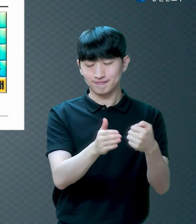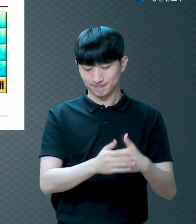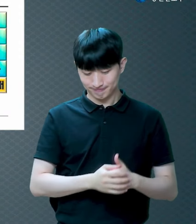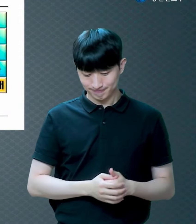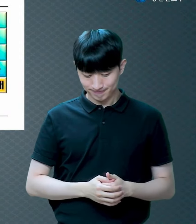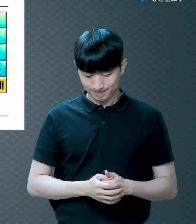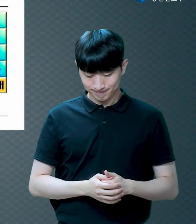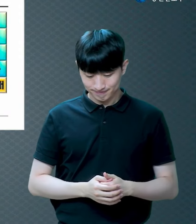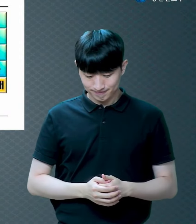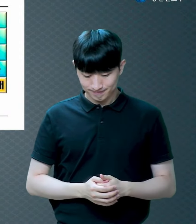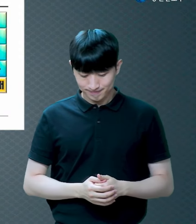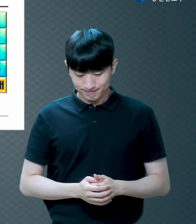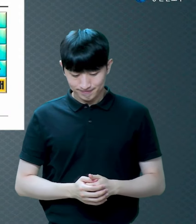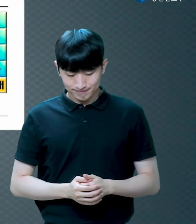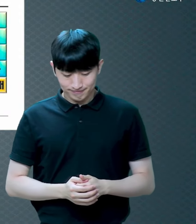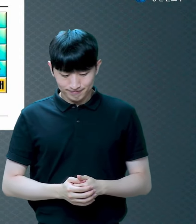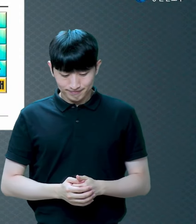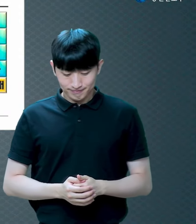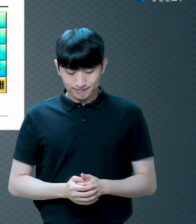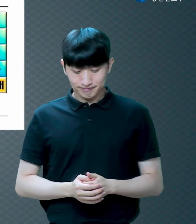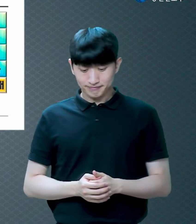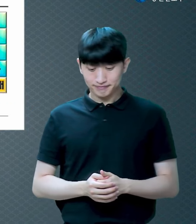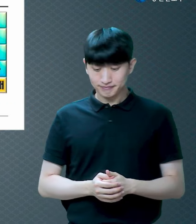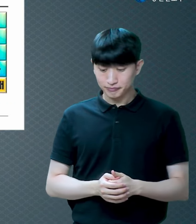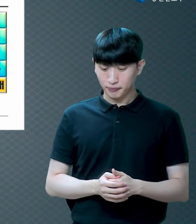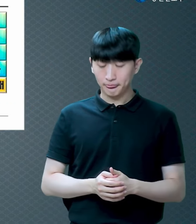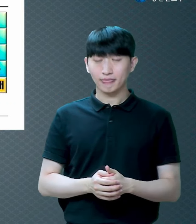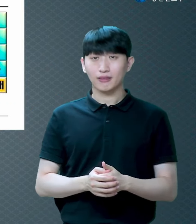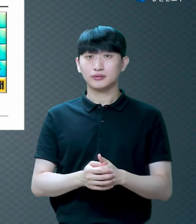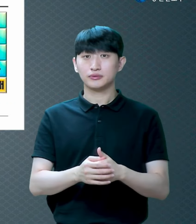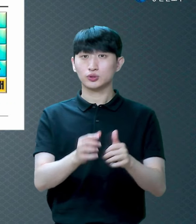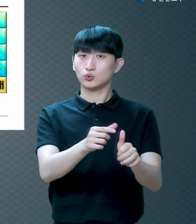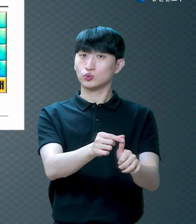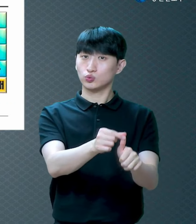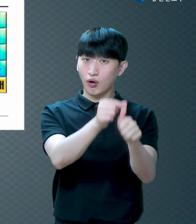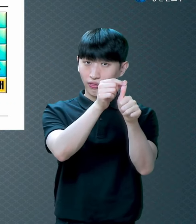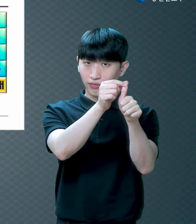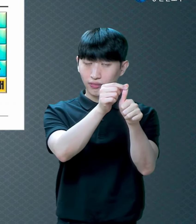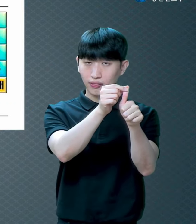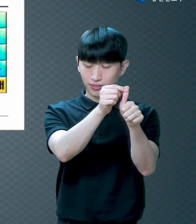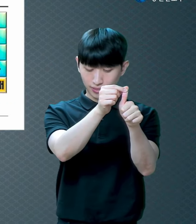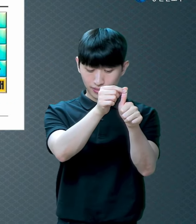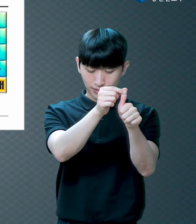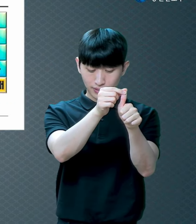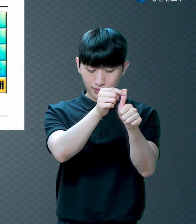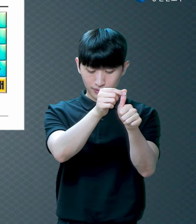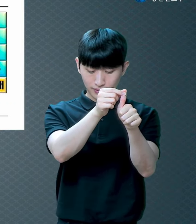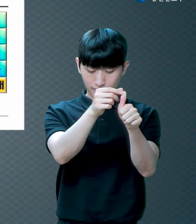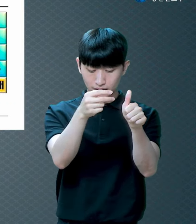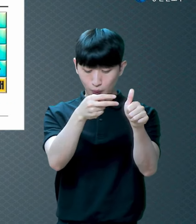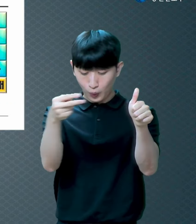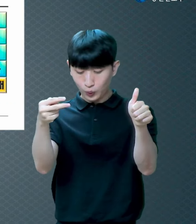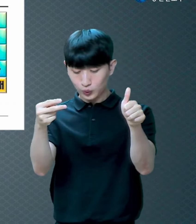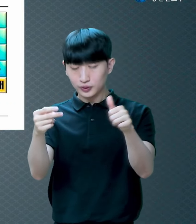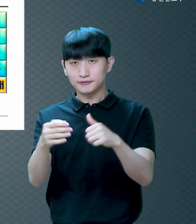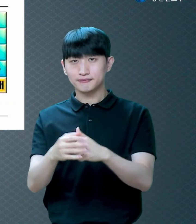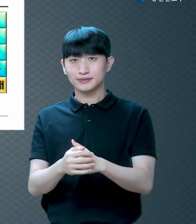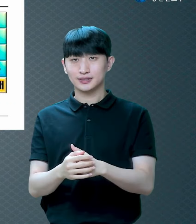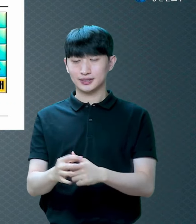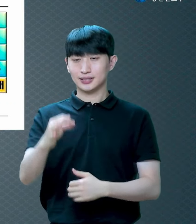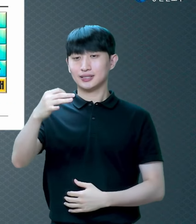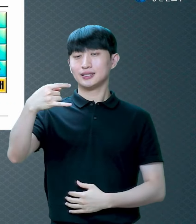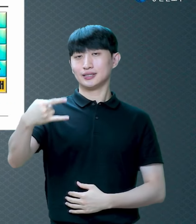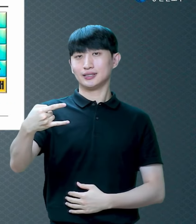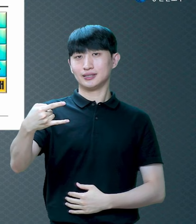구원이라는 말 속에는 여기 두 가지 의 그랬는데 한 가지의